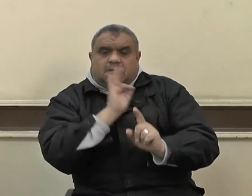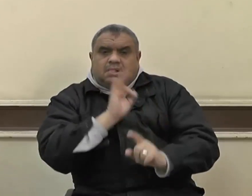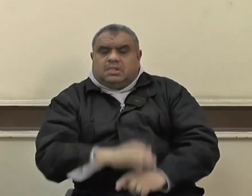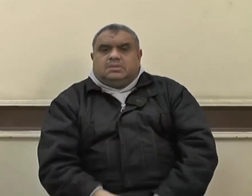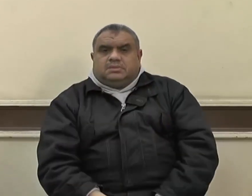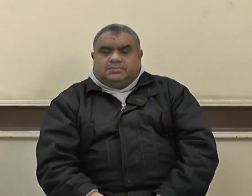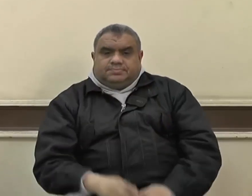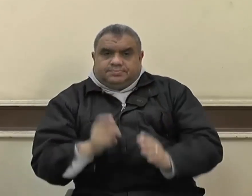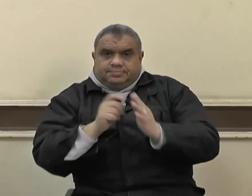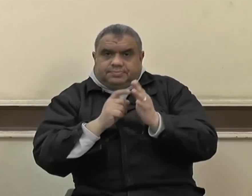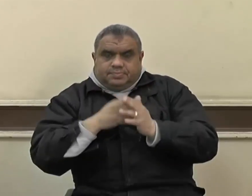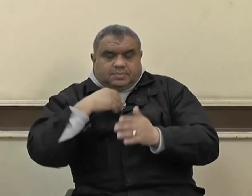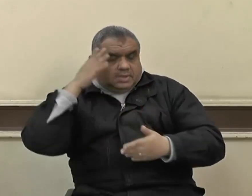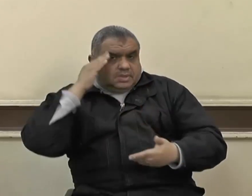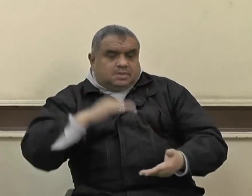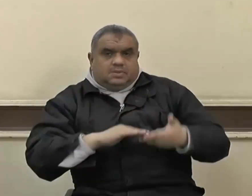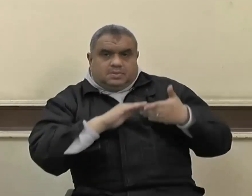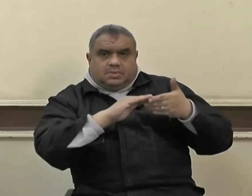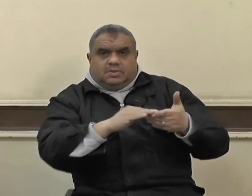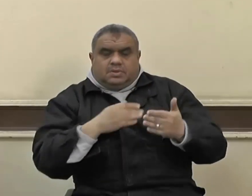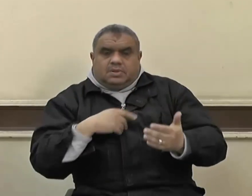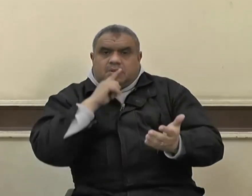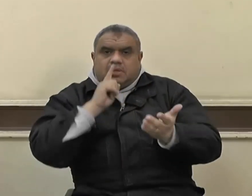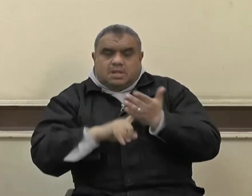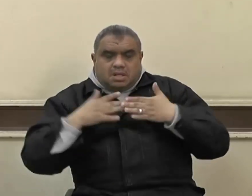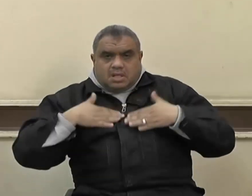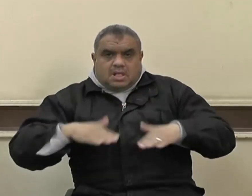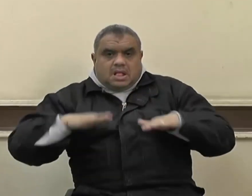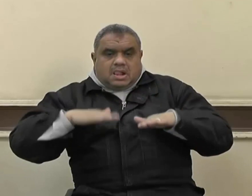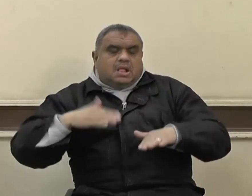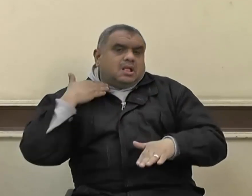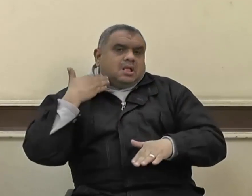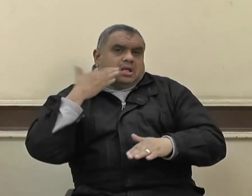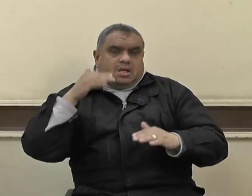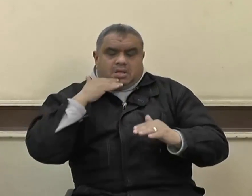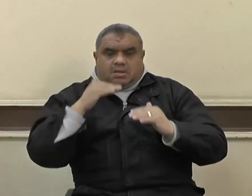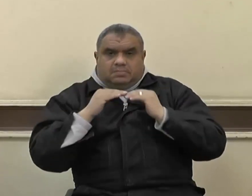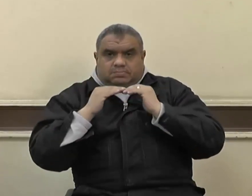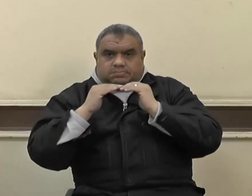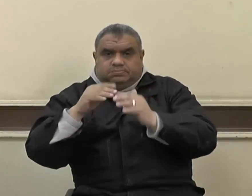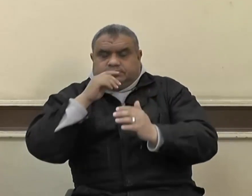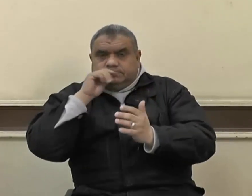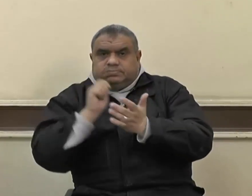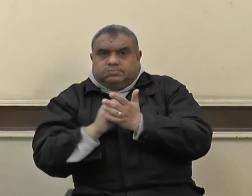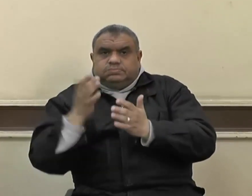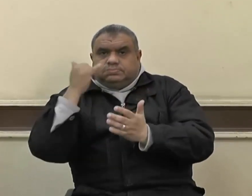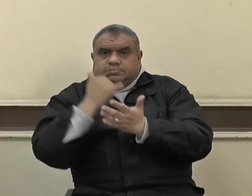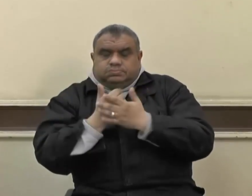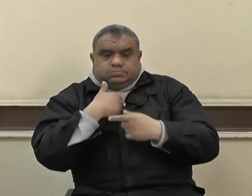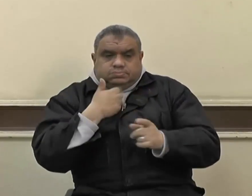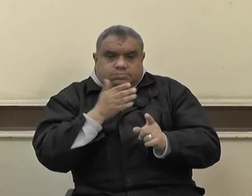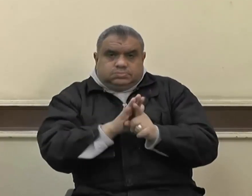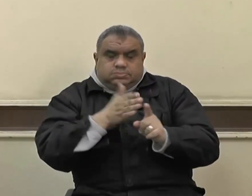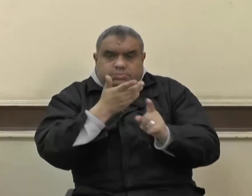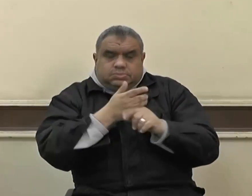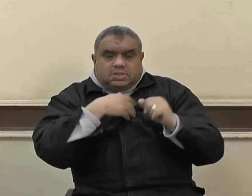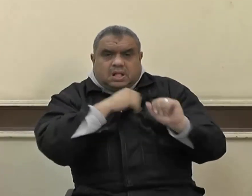من العرفان بالجميل والاعتراف بالفضل ومجازاتا لبعض حقوقهم الواجبة علينا